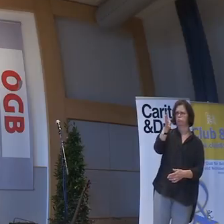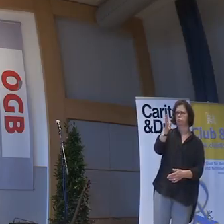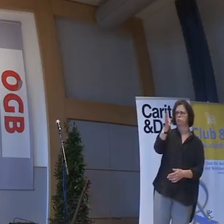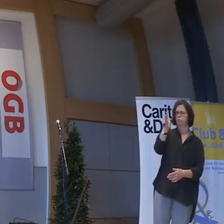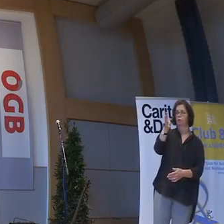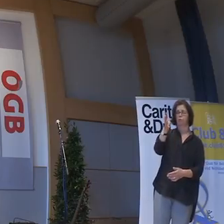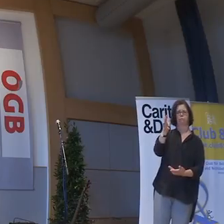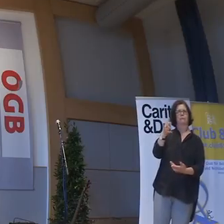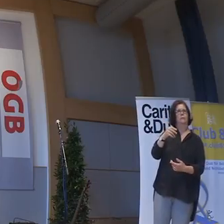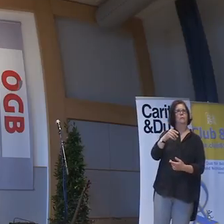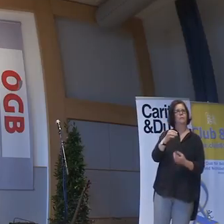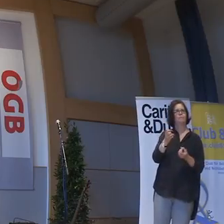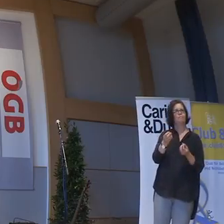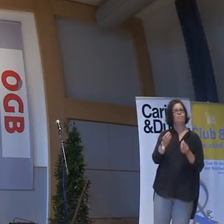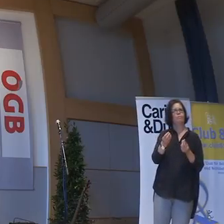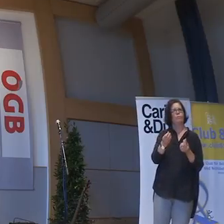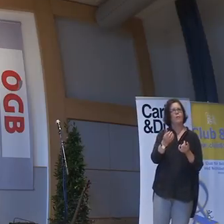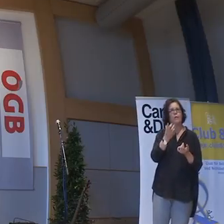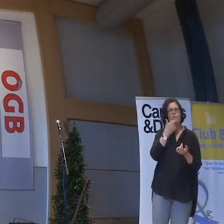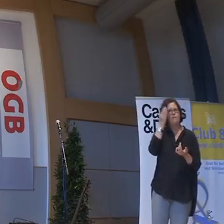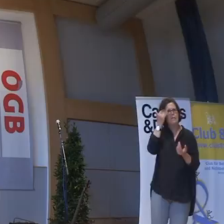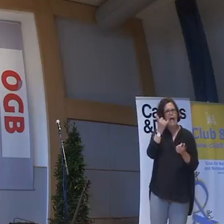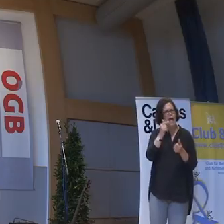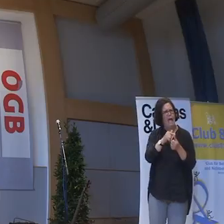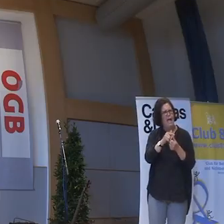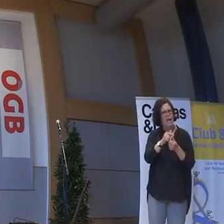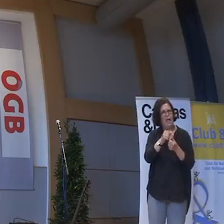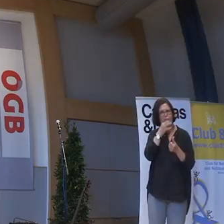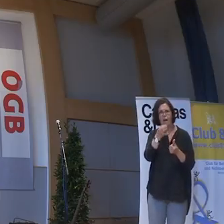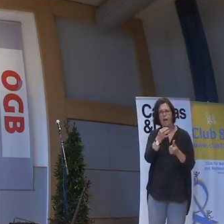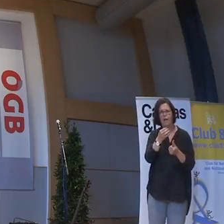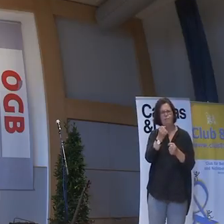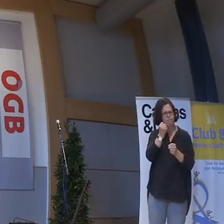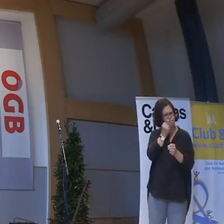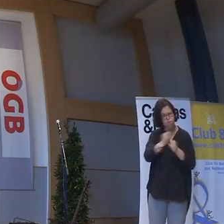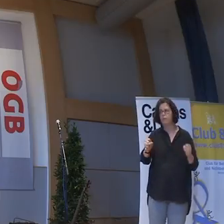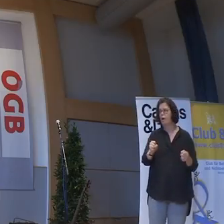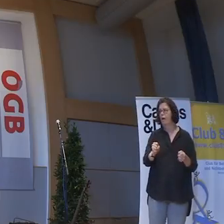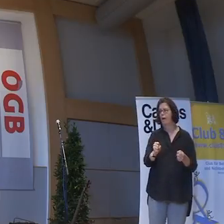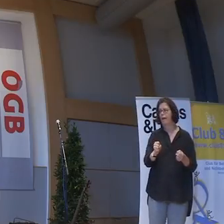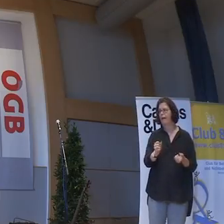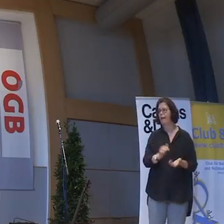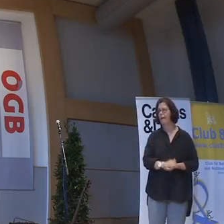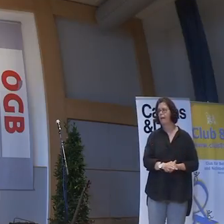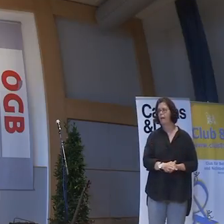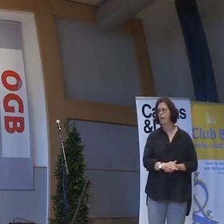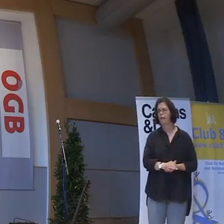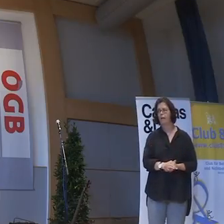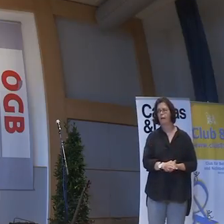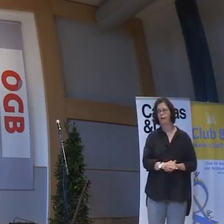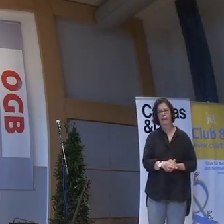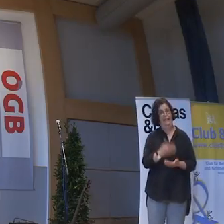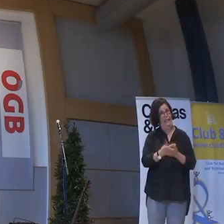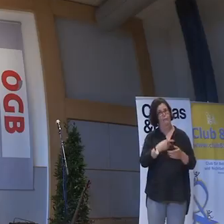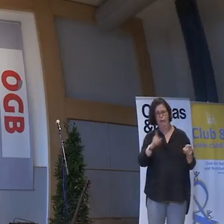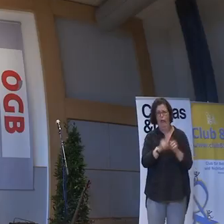dann brennt man unter den Fingernägel eine Frage, und die ist so brutal, die tut mir direkt weh. Von der Antwort bis